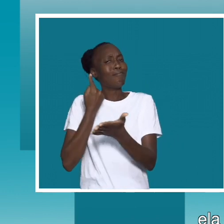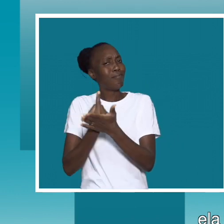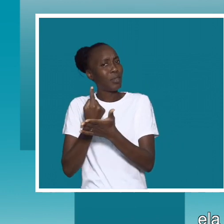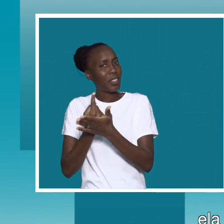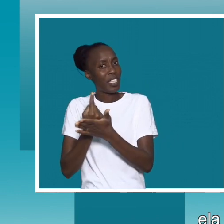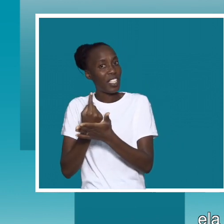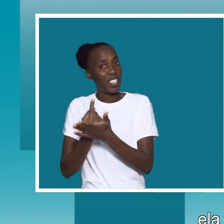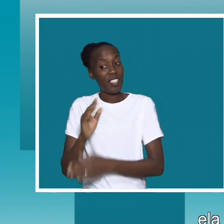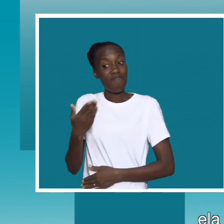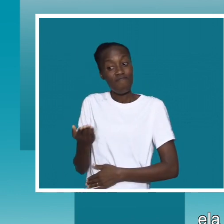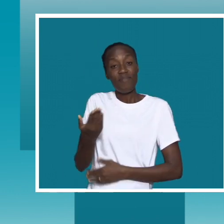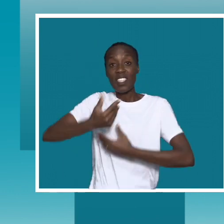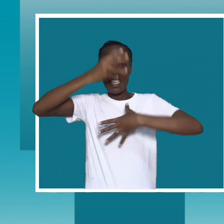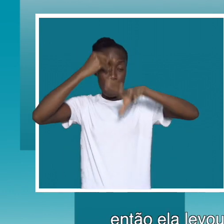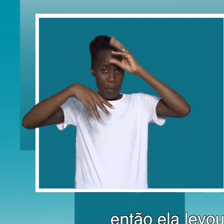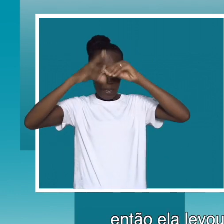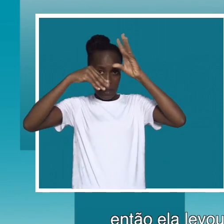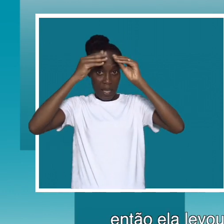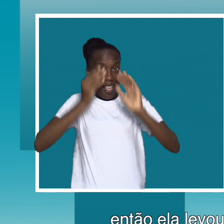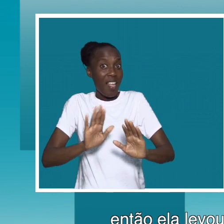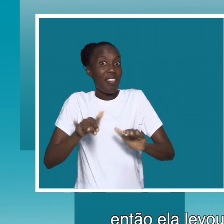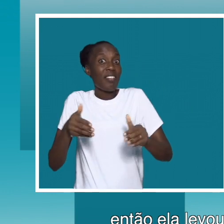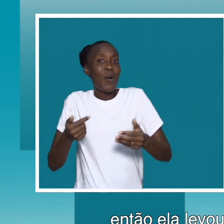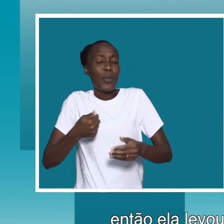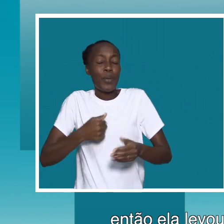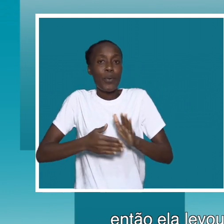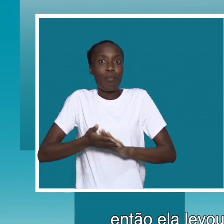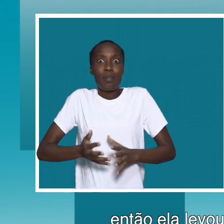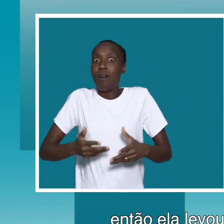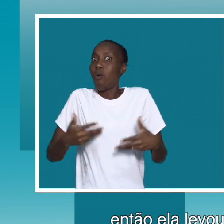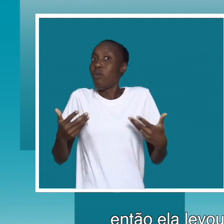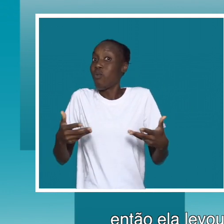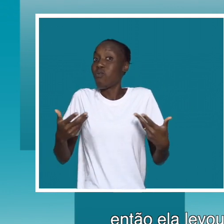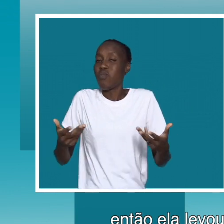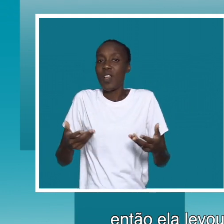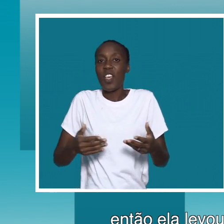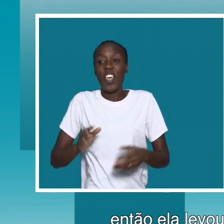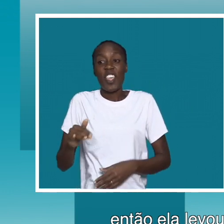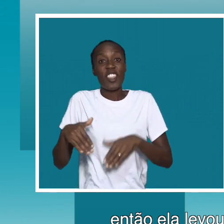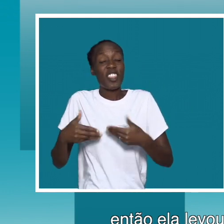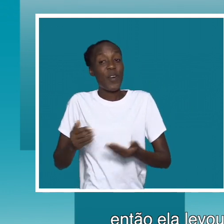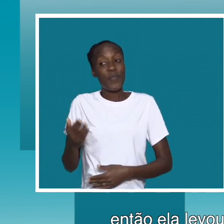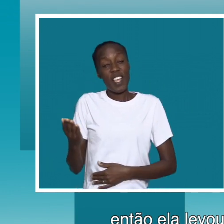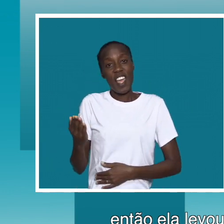daquela aprendizagem então eu fiquei curiosa então ela levou-me para lá